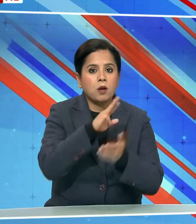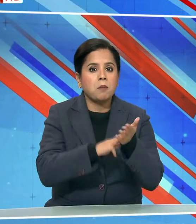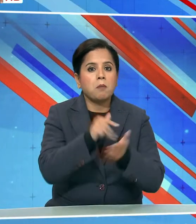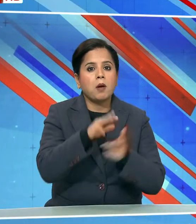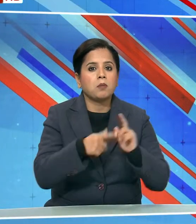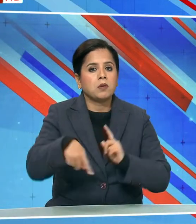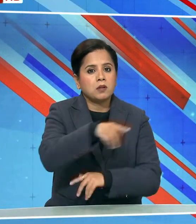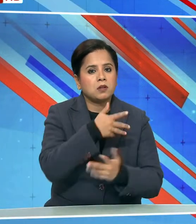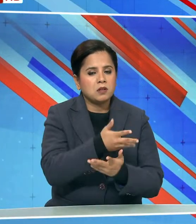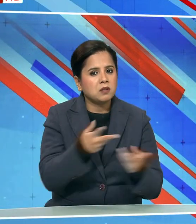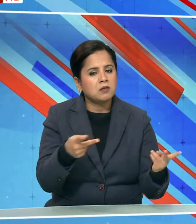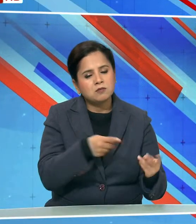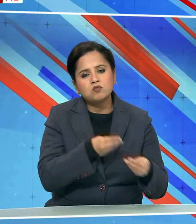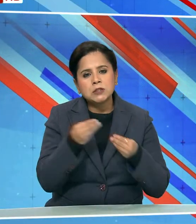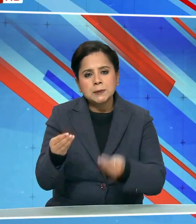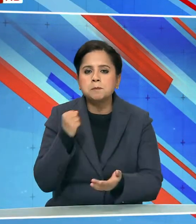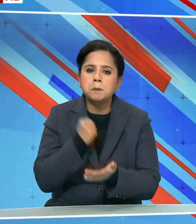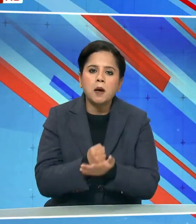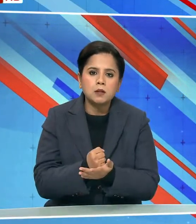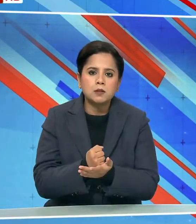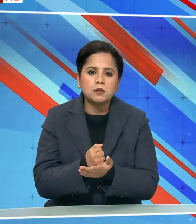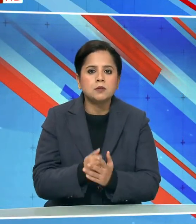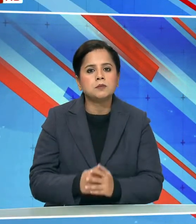जी को इसलिहाद से दे देना चाहिए